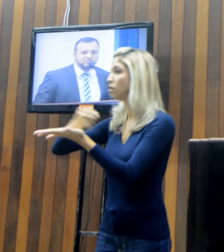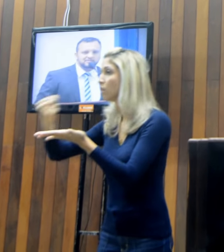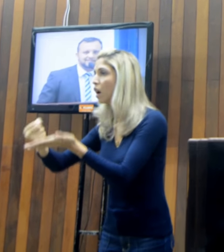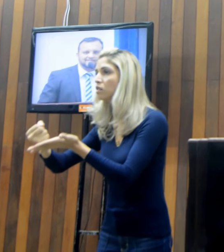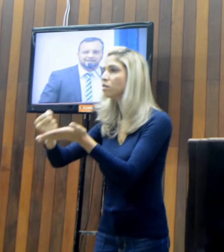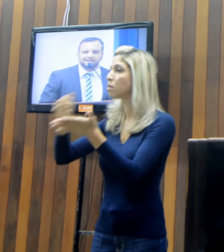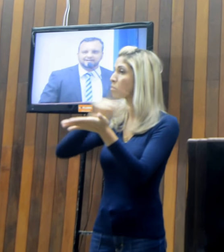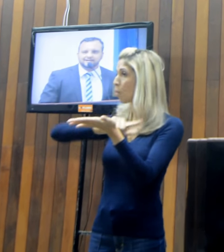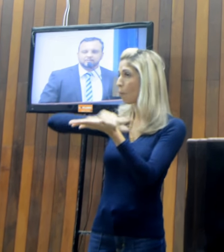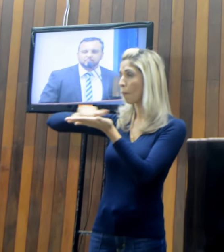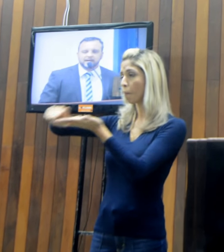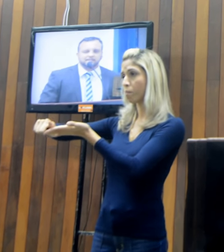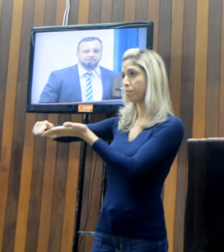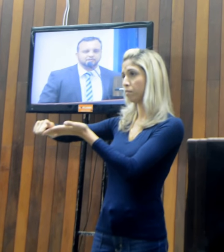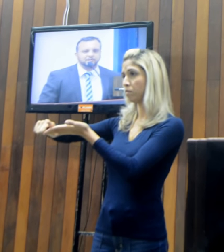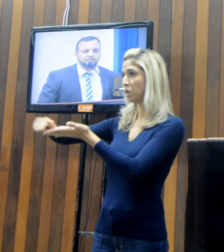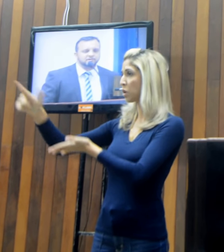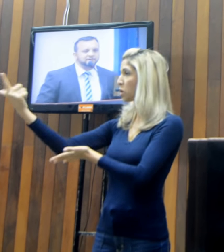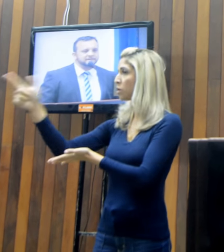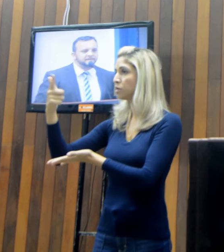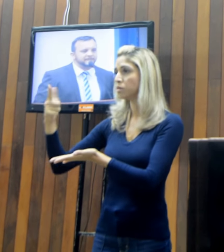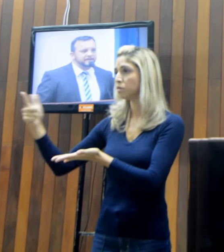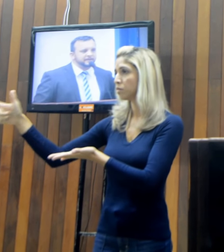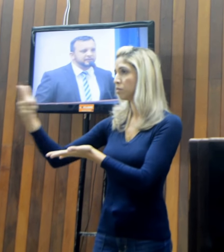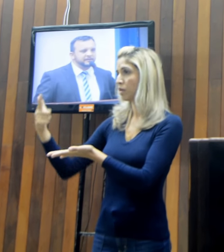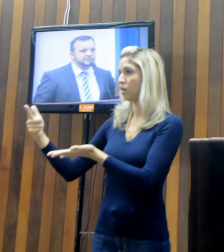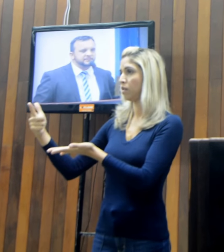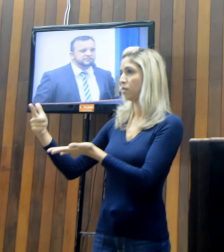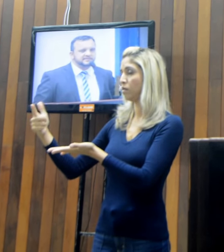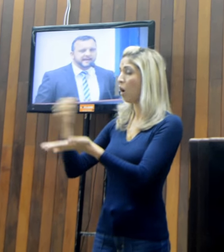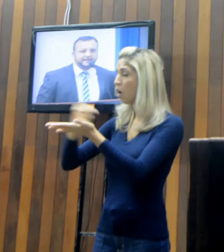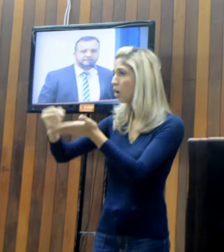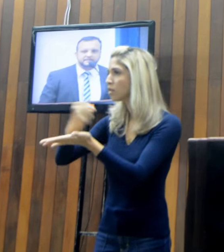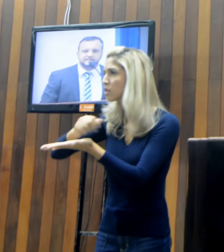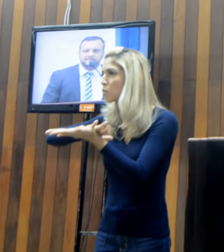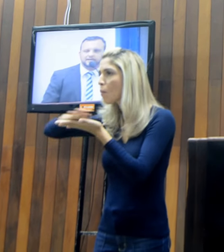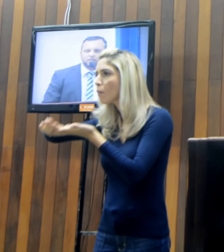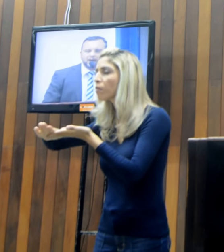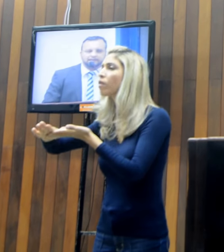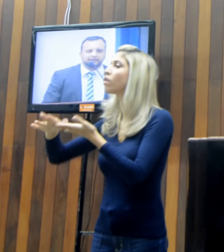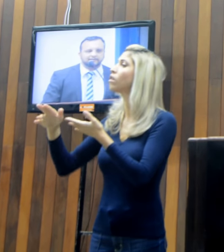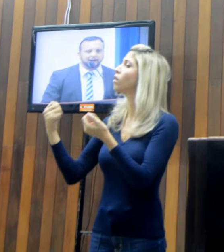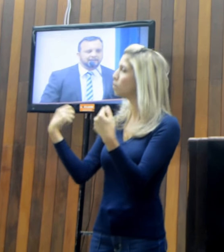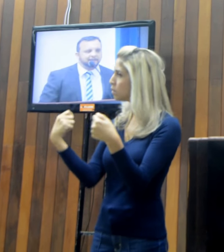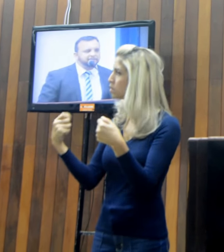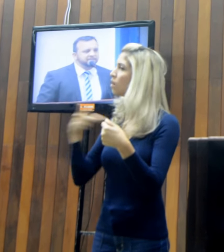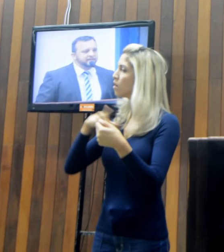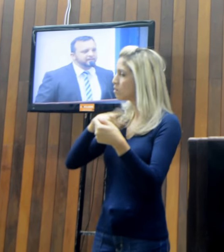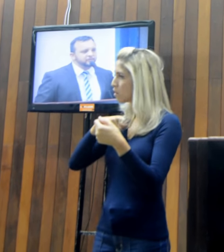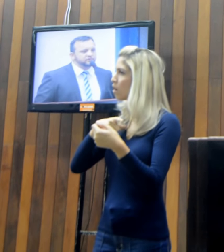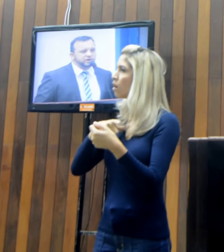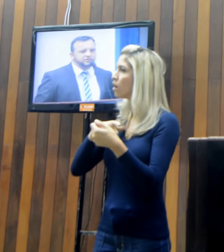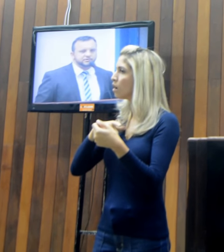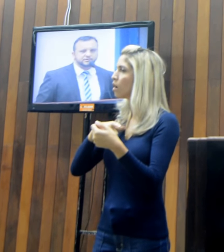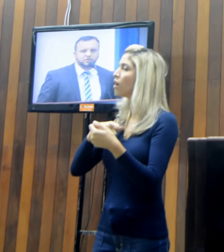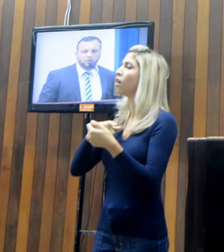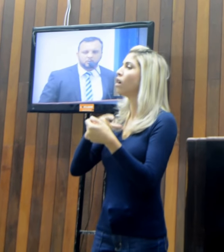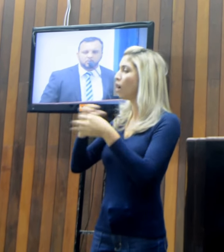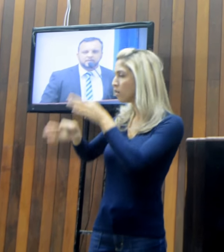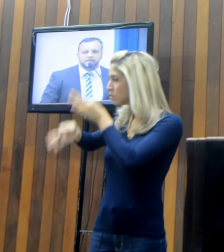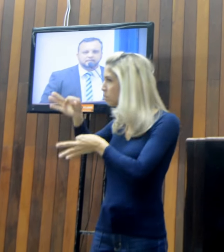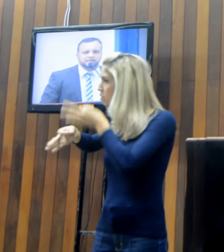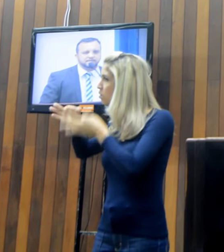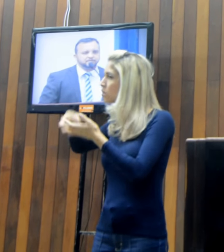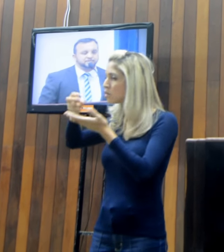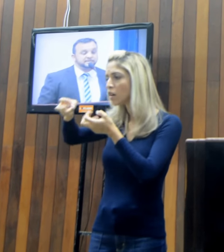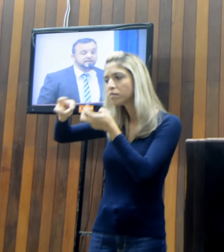branco, com datas retroativas, que é uma denúncia muito séria, que precisa ser averiguada e levada, não só a justiça comum,